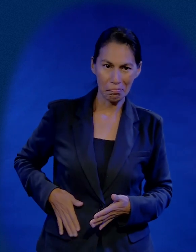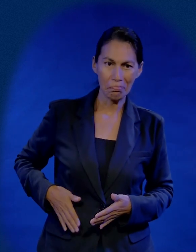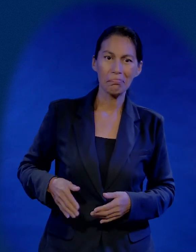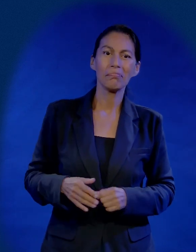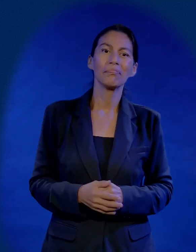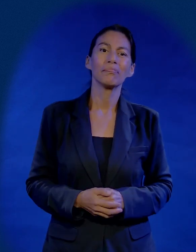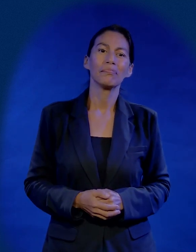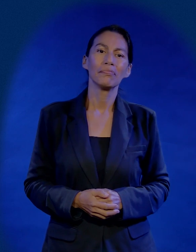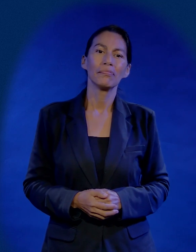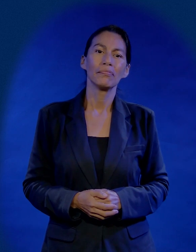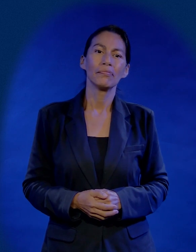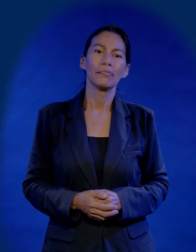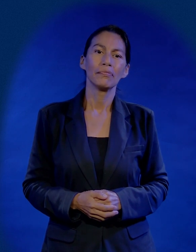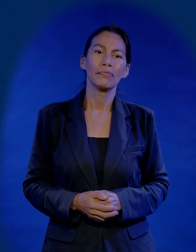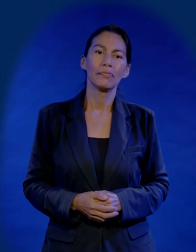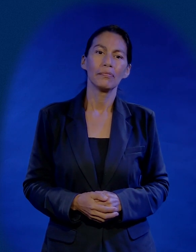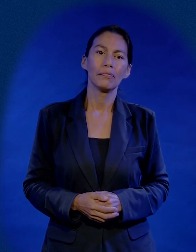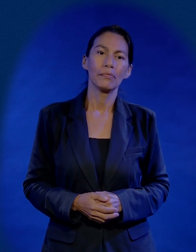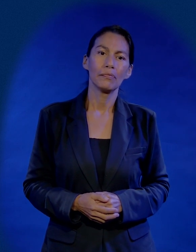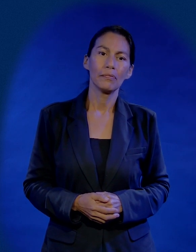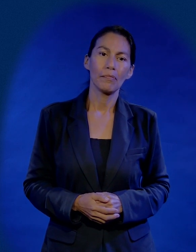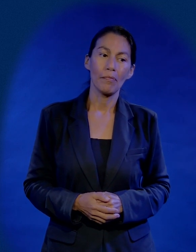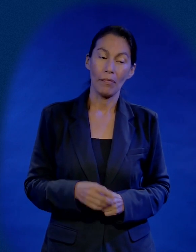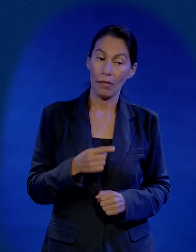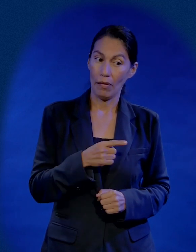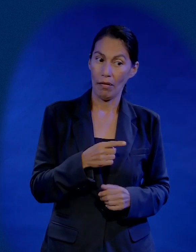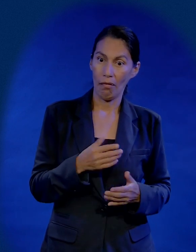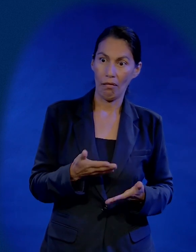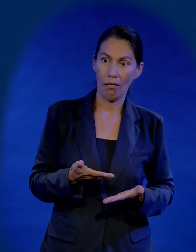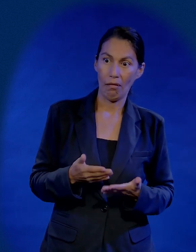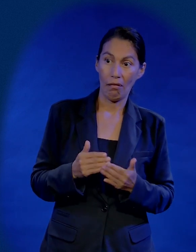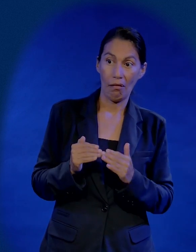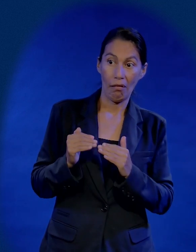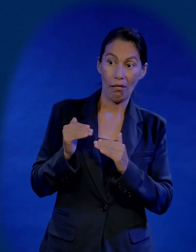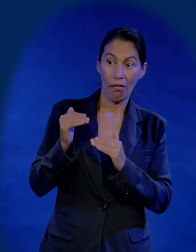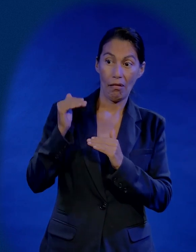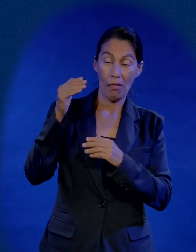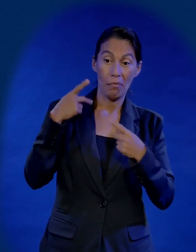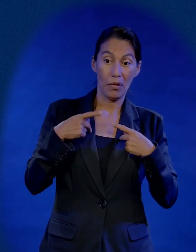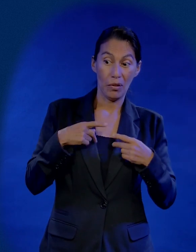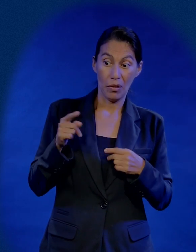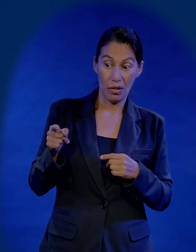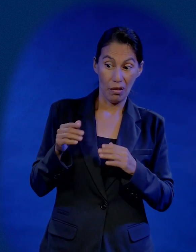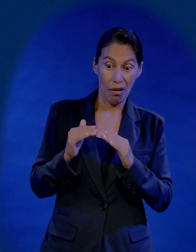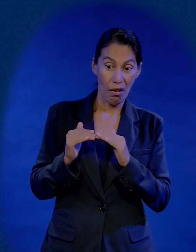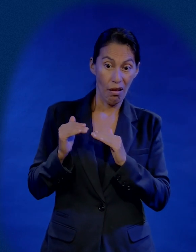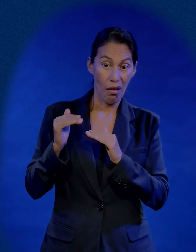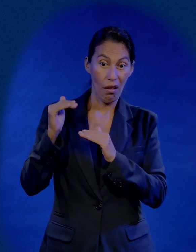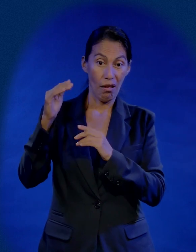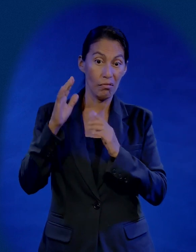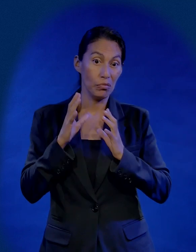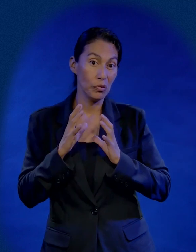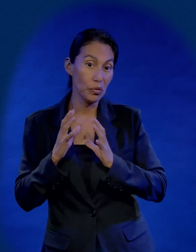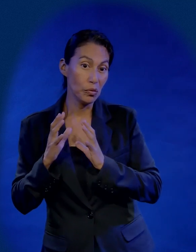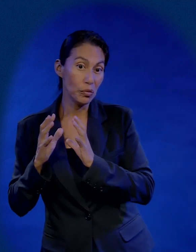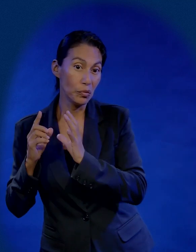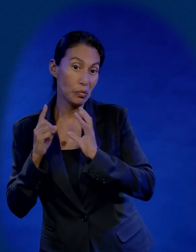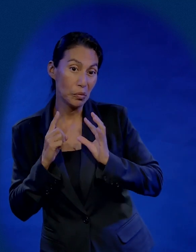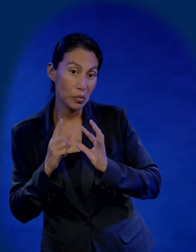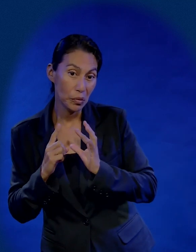Me conviene. Porque él va en ascenso. Su carrera va en ascenso. La gente lo sigue cada vez más. Necesito estar cerca